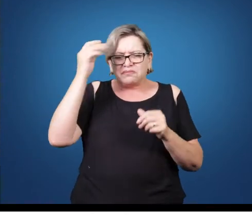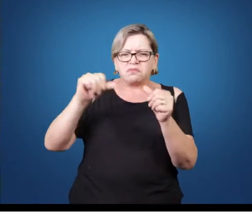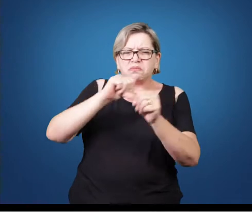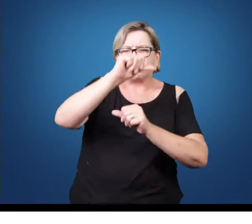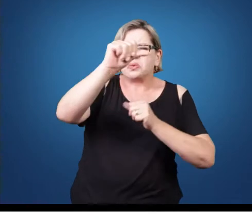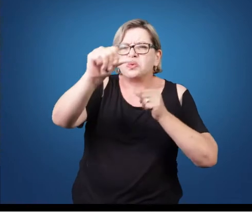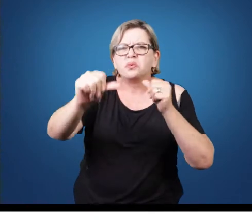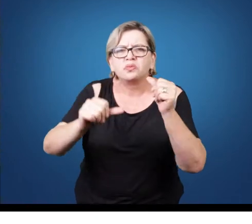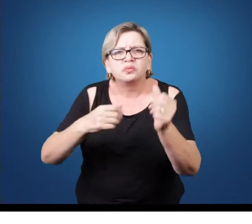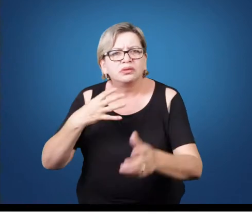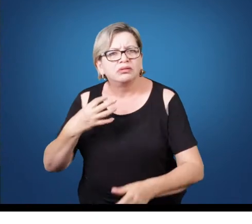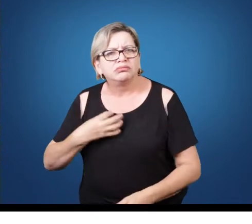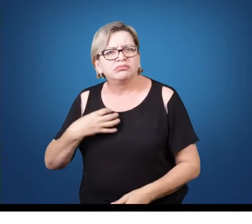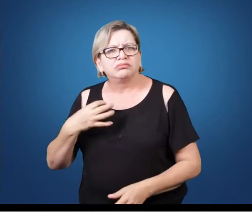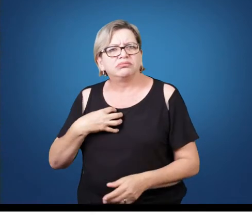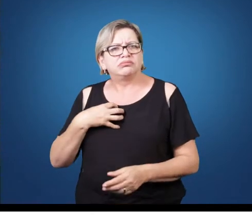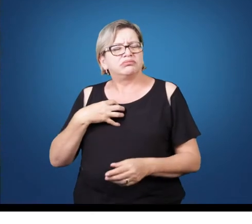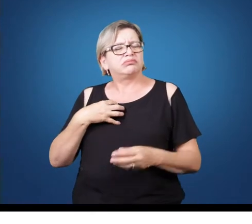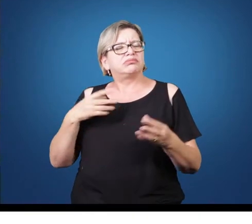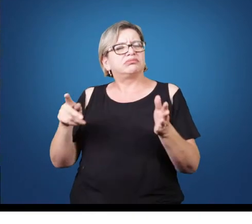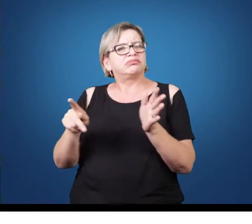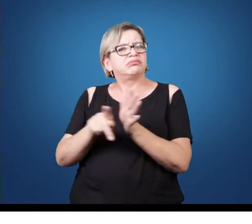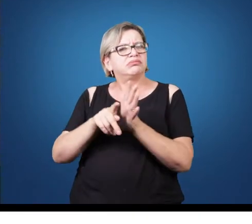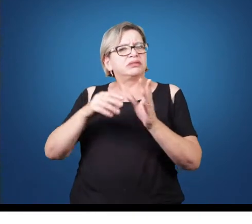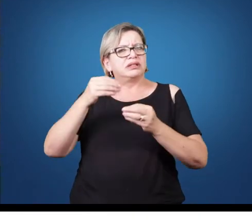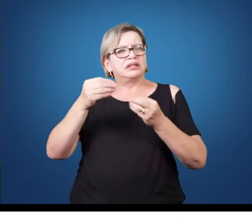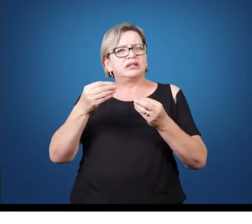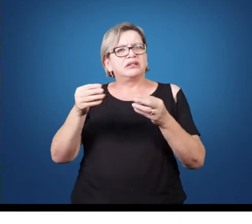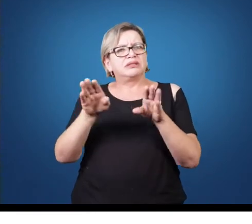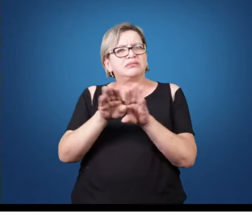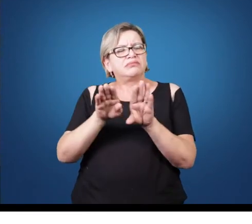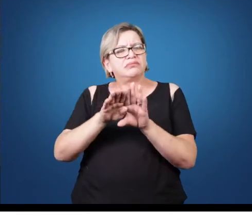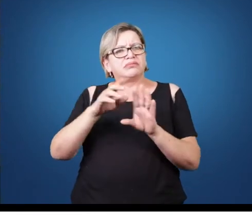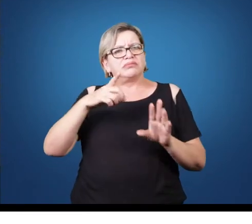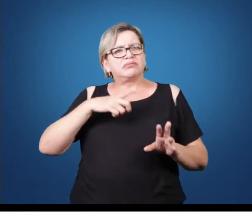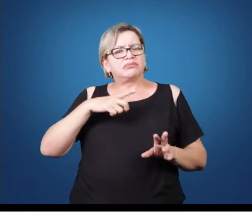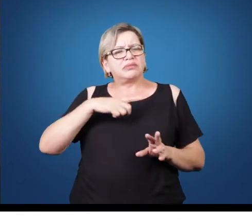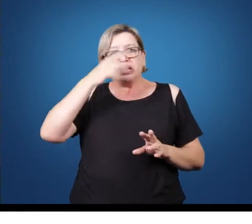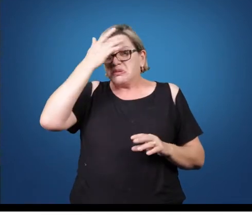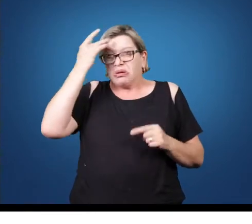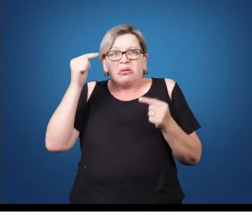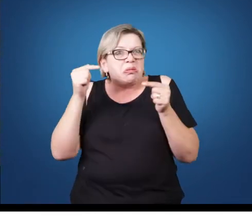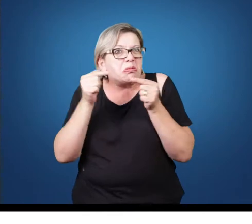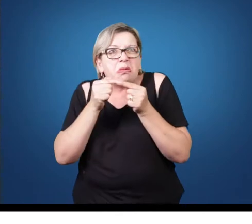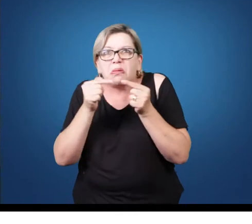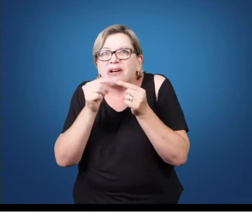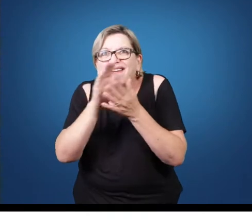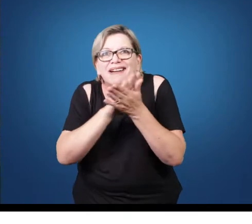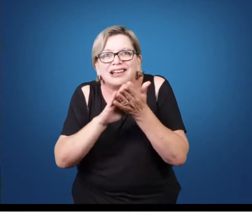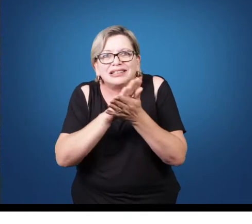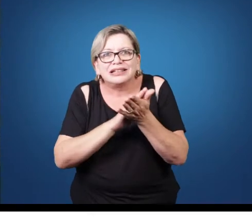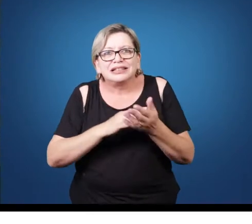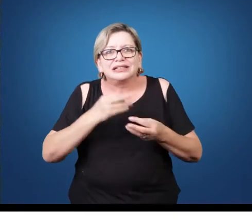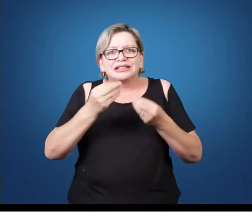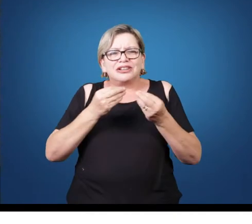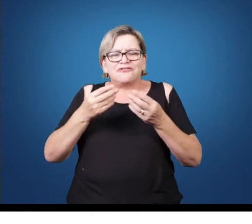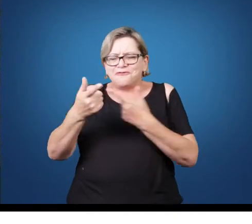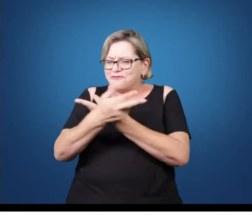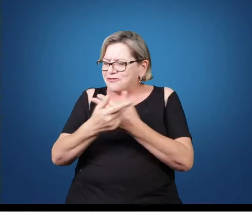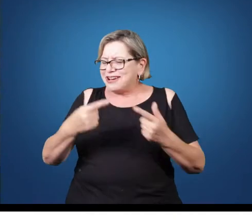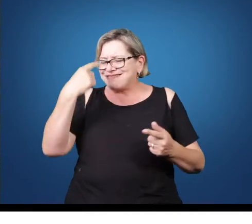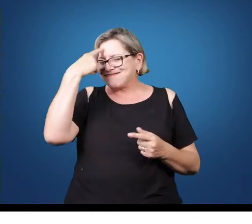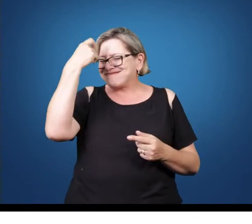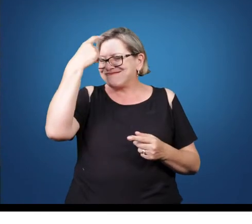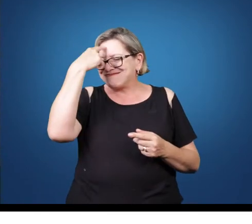para outra, de um modo para outro de composição. Fora tem tantos compostores que não se aliam a nenhum estilo específico, concatenam várias ideias ao mesmo